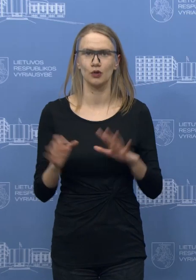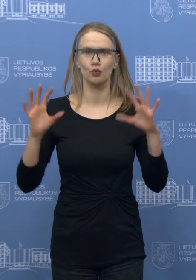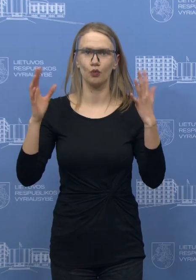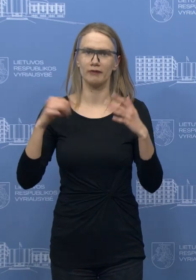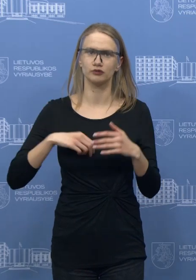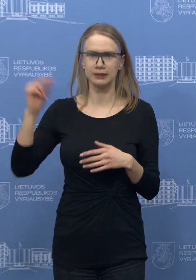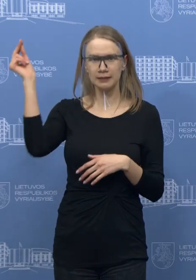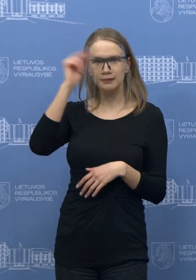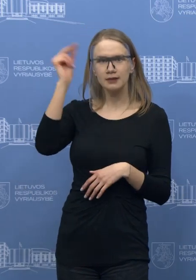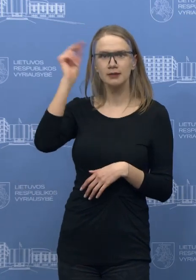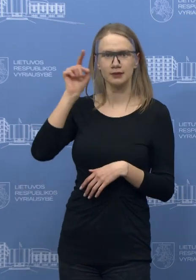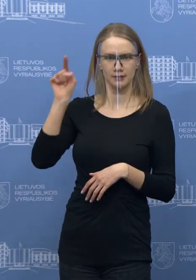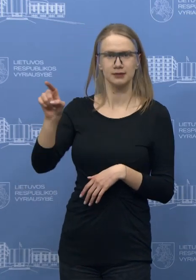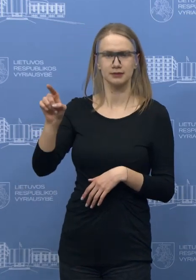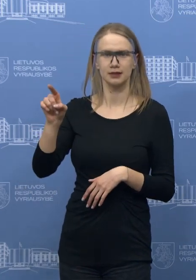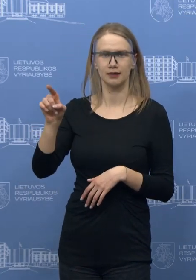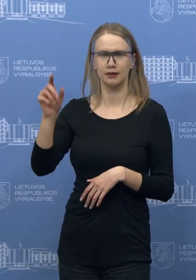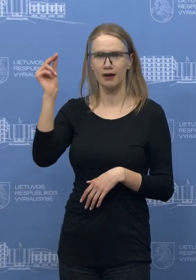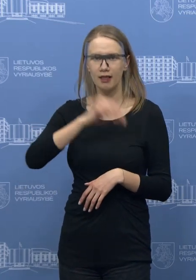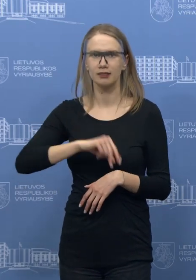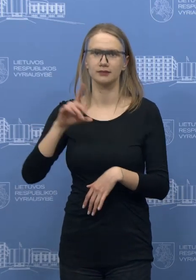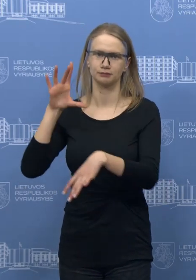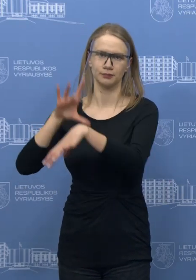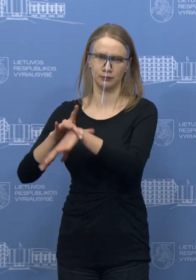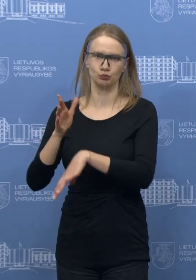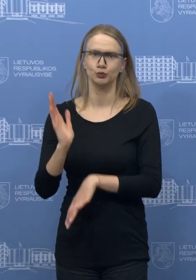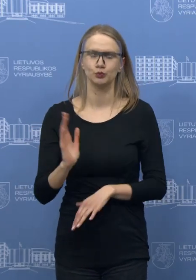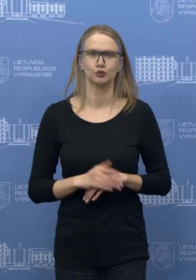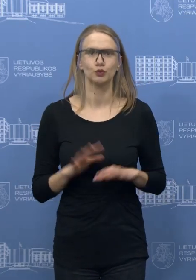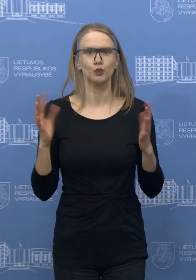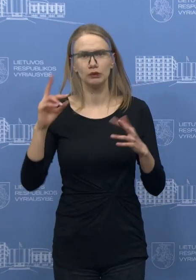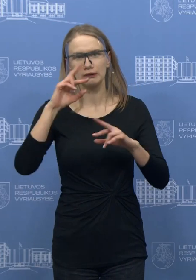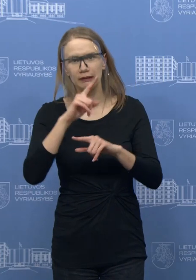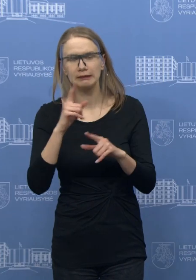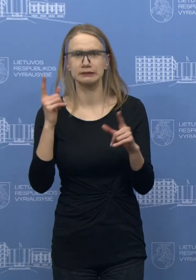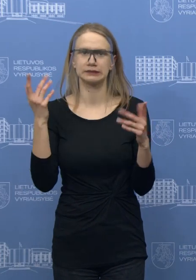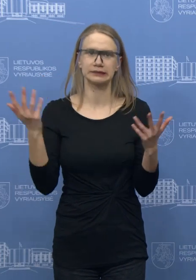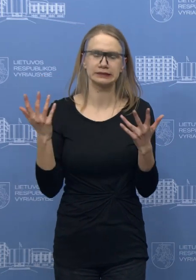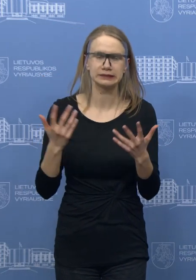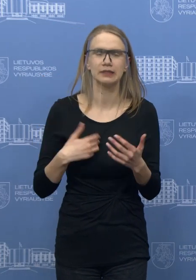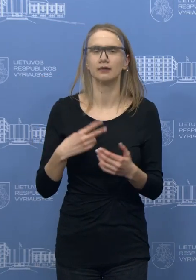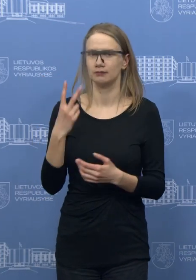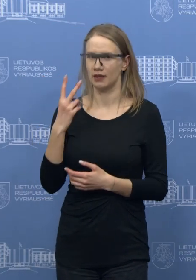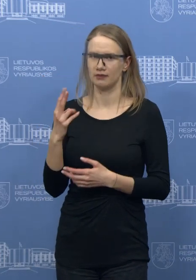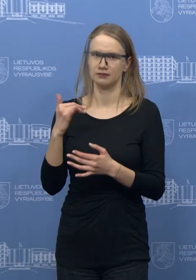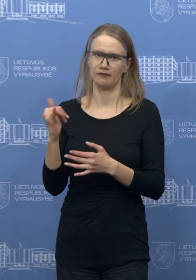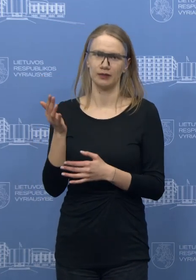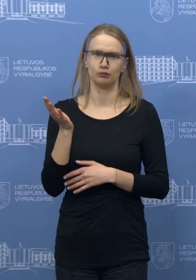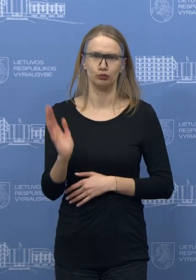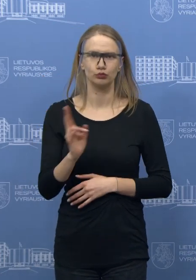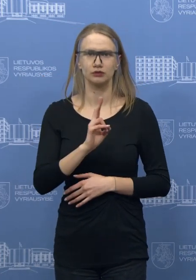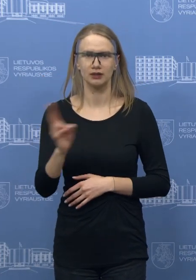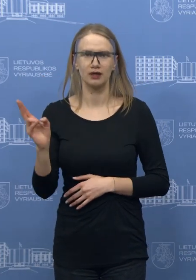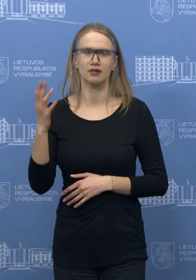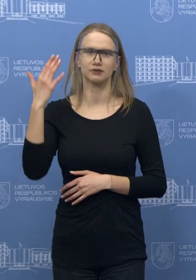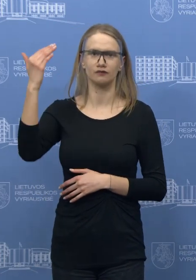tyčinius, tai iš tai tikrai bus atsakomybė. Jeigu tai yra klaidos kitokio pabūdžio, jos, manau, irgi bus įvertintos steigėjo